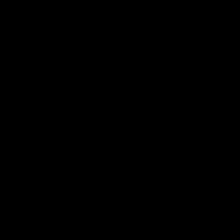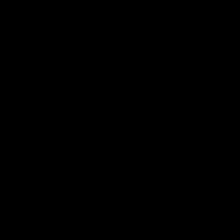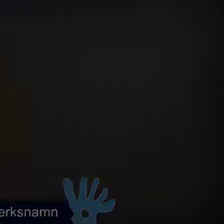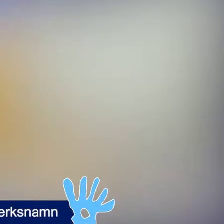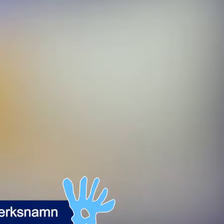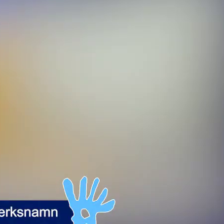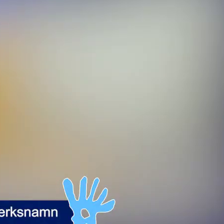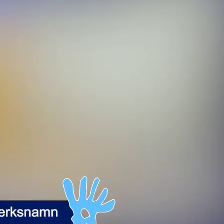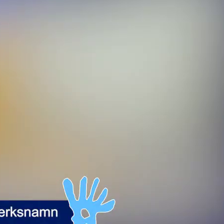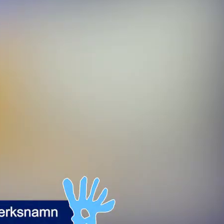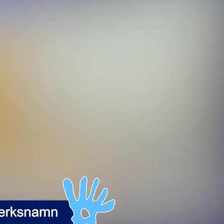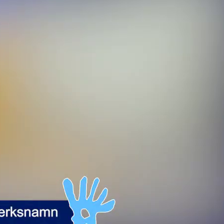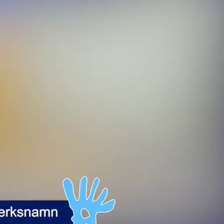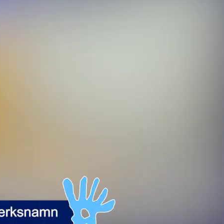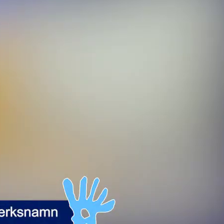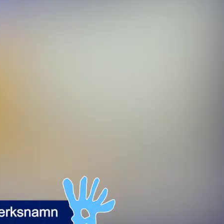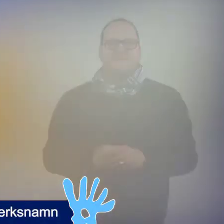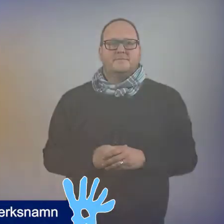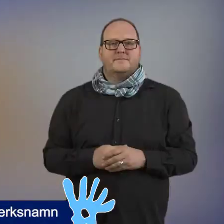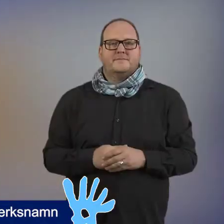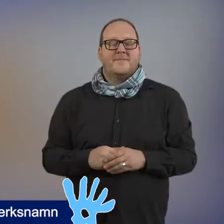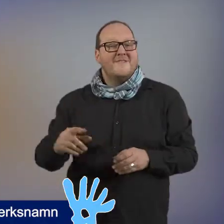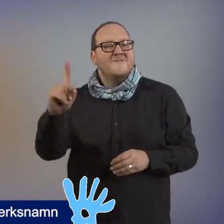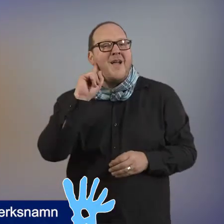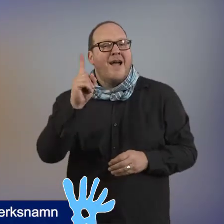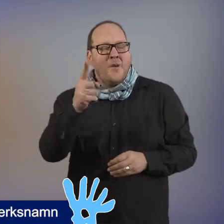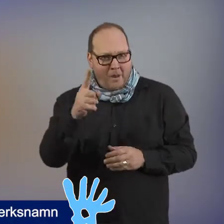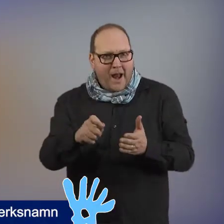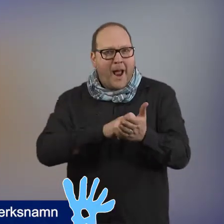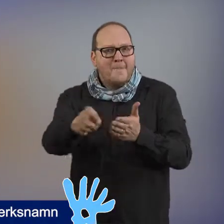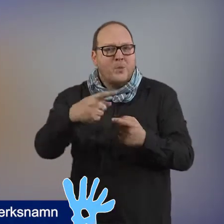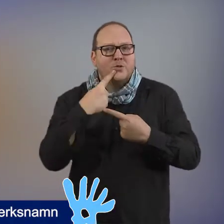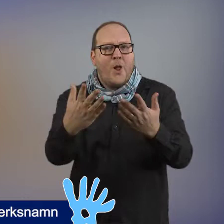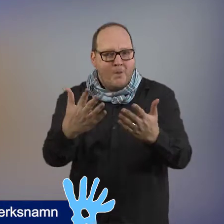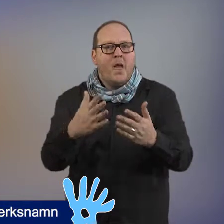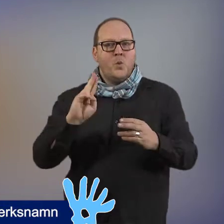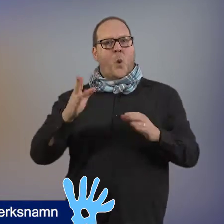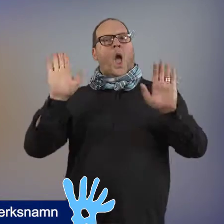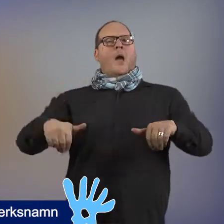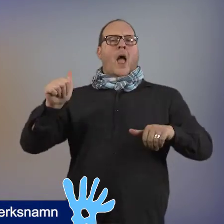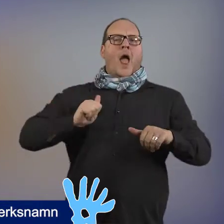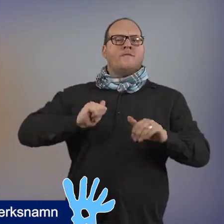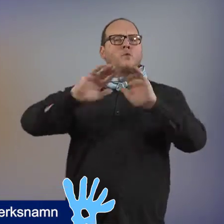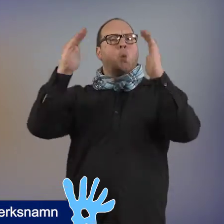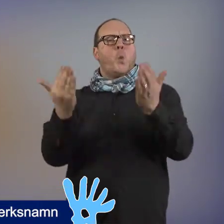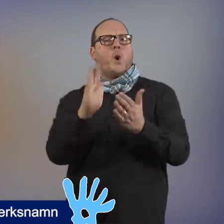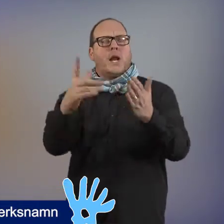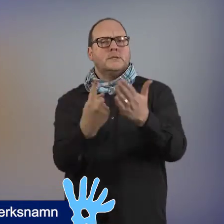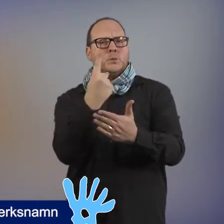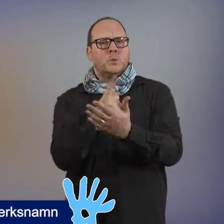Allt tidigare kommer rapporten att vi förbrukat jordens årliga resurser. Vår tärande ökar snarare än minskar.